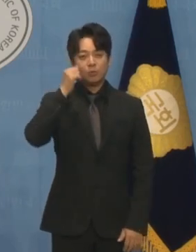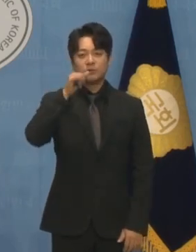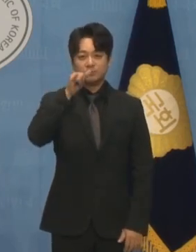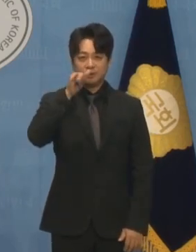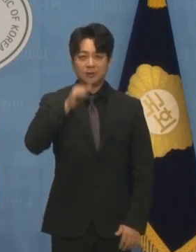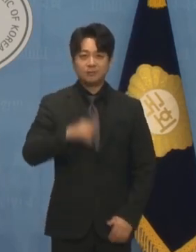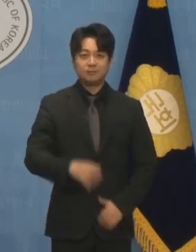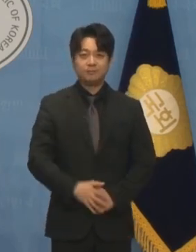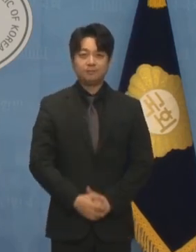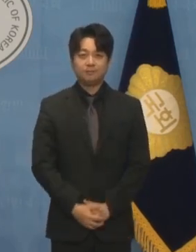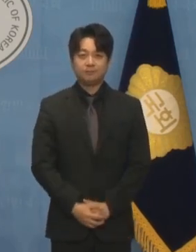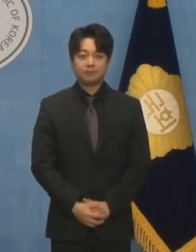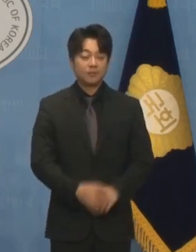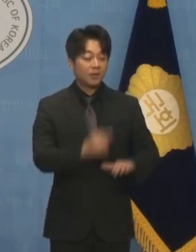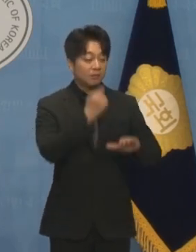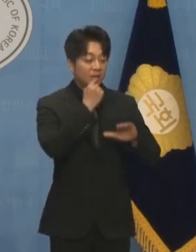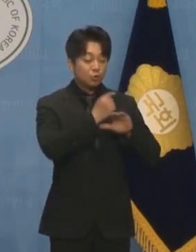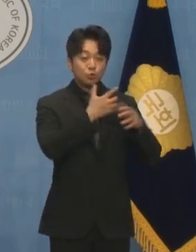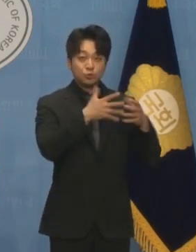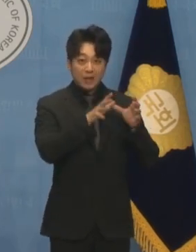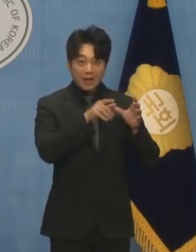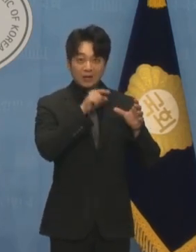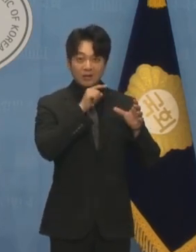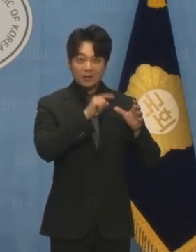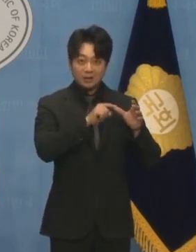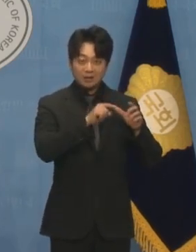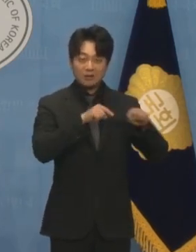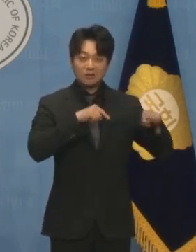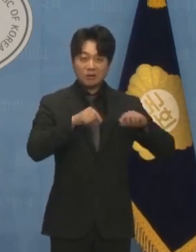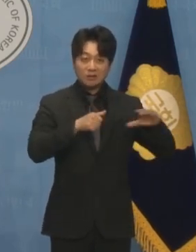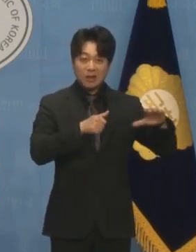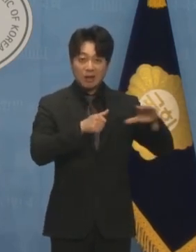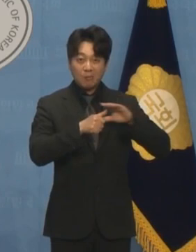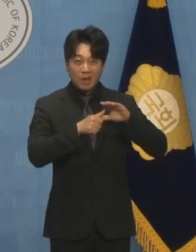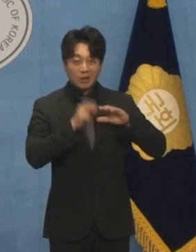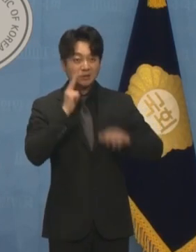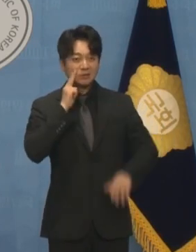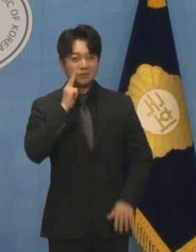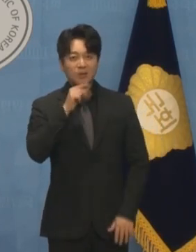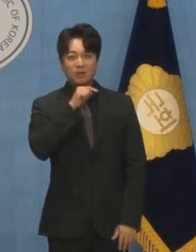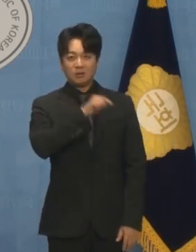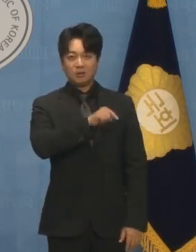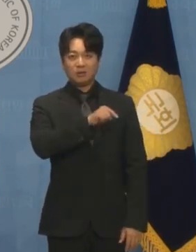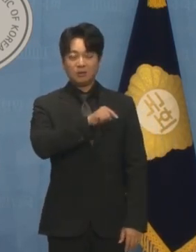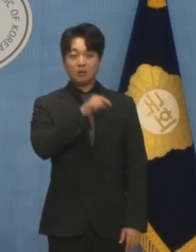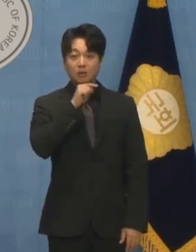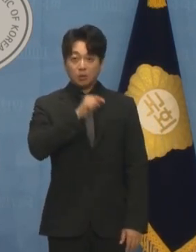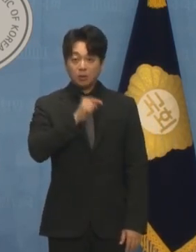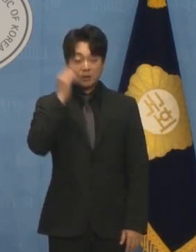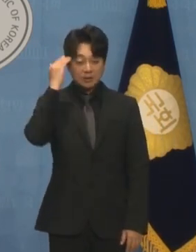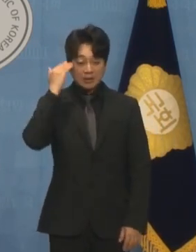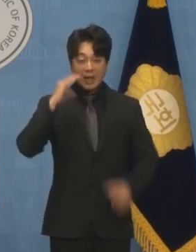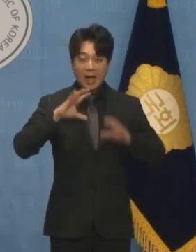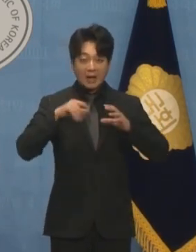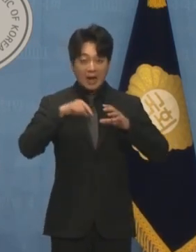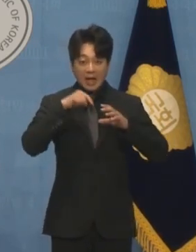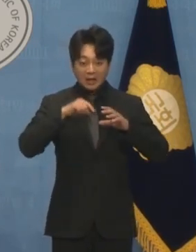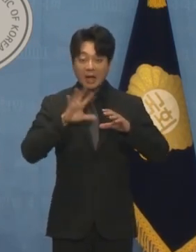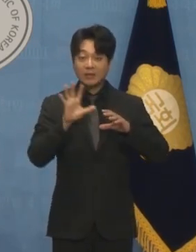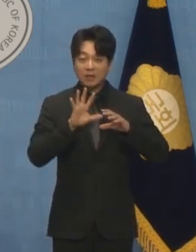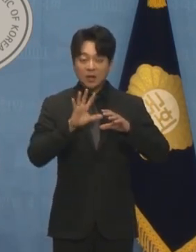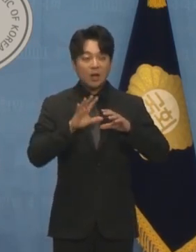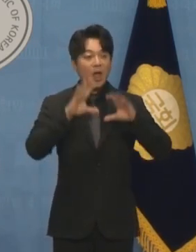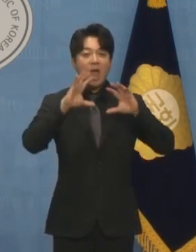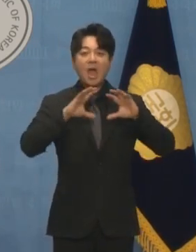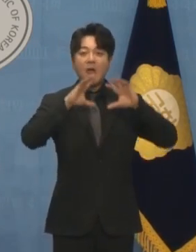민주당의 지나친 반민주적 정치 공세는 심지어 국경을 넘어서도 계속되고 있습니다.